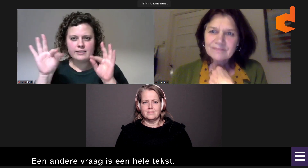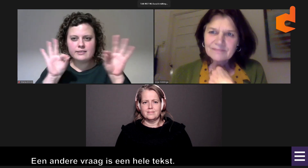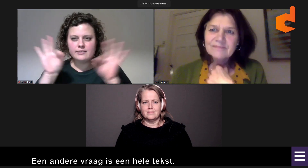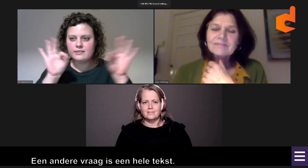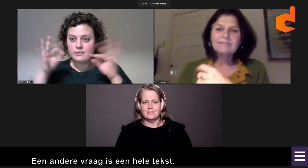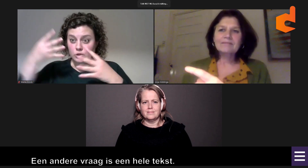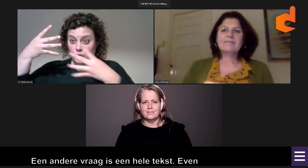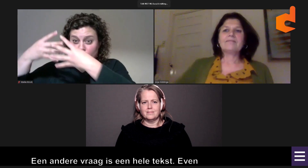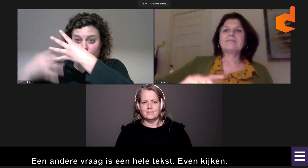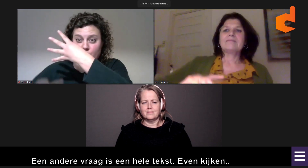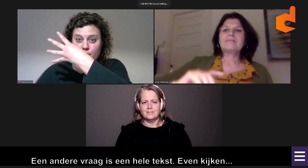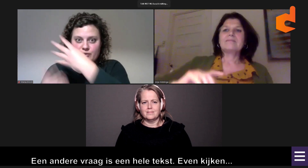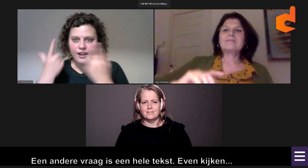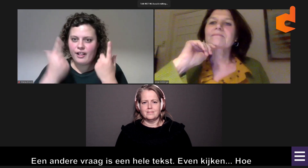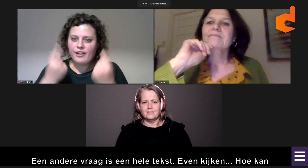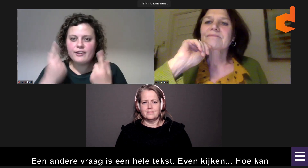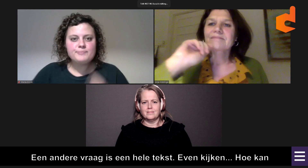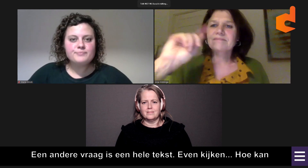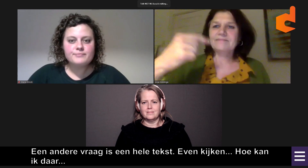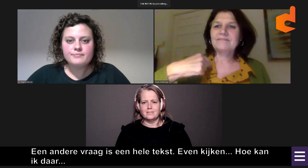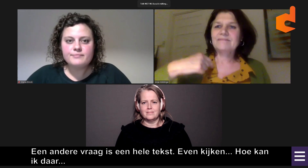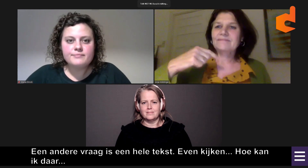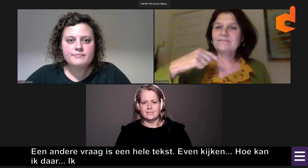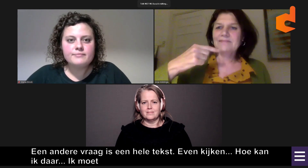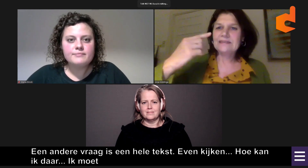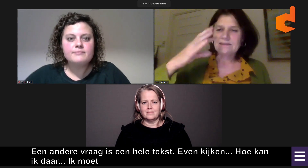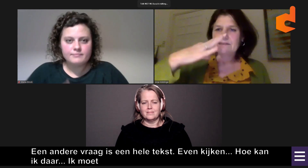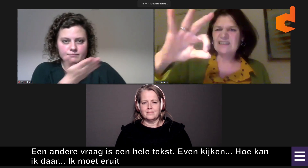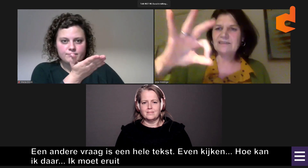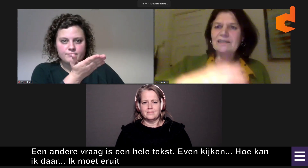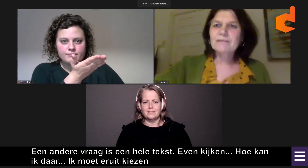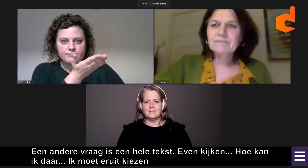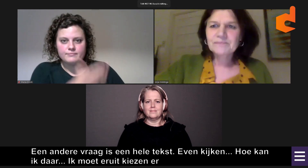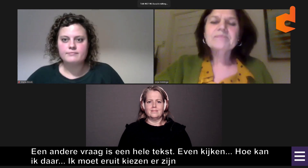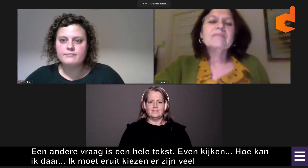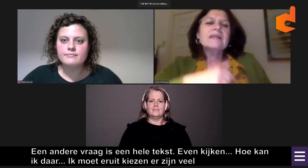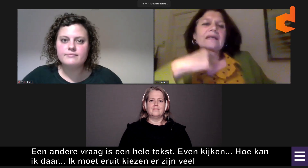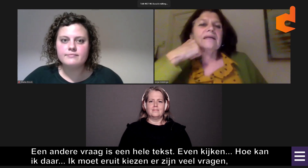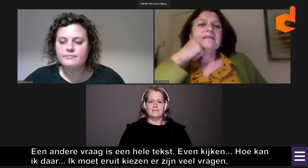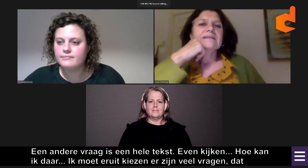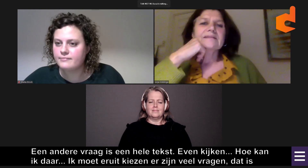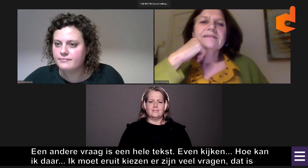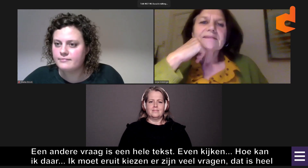Even kijken, hoe kan ik daaruit, ja, ik moet eruit gaan kiezen. En heel veel vragen binnengekomen, dat is in elk geval heel leuk.